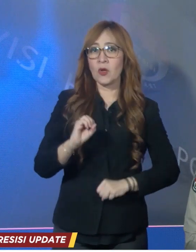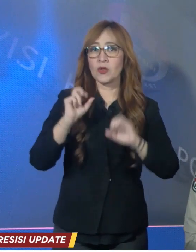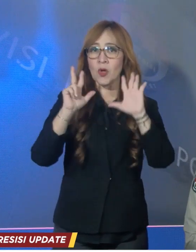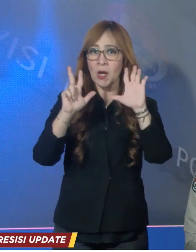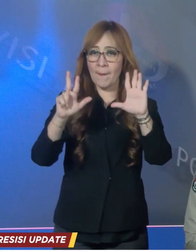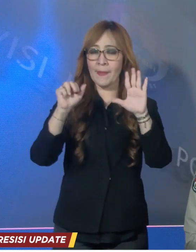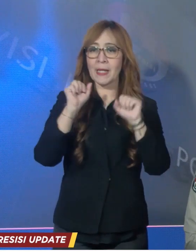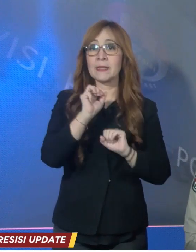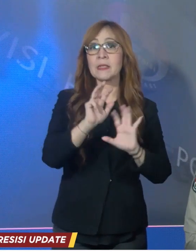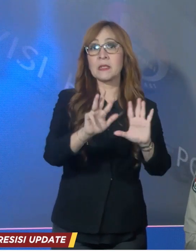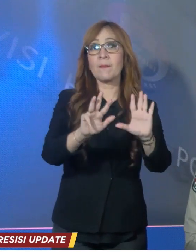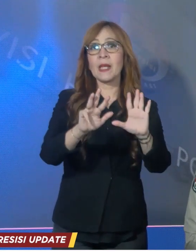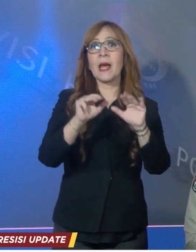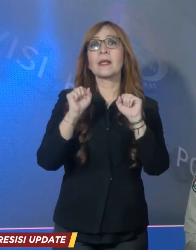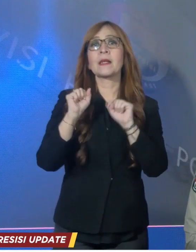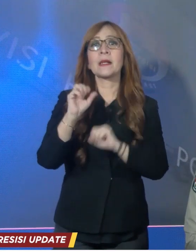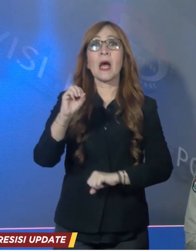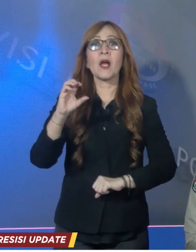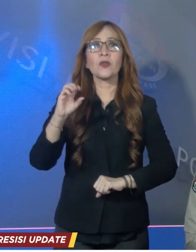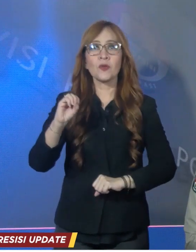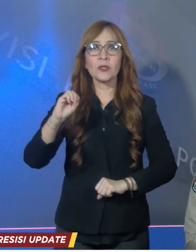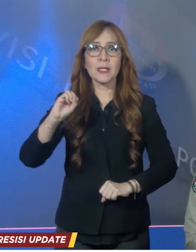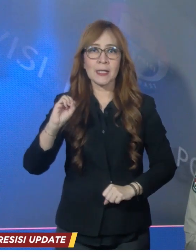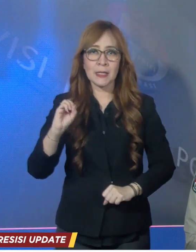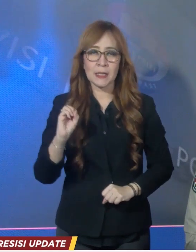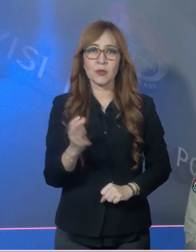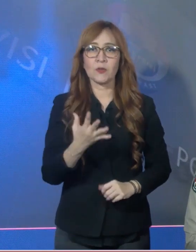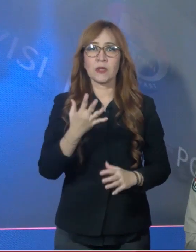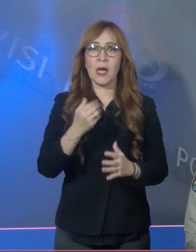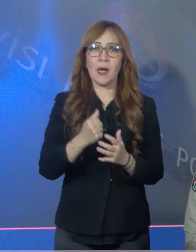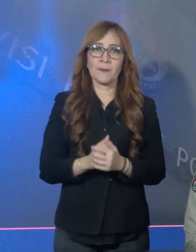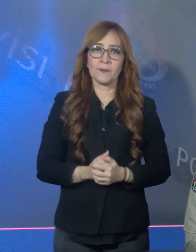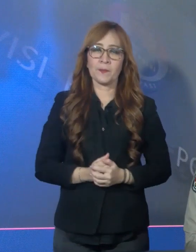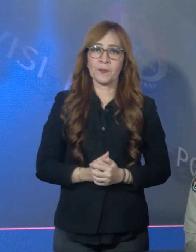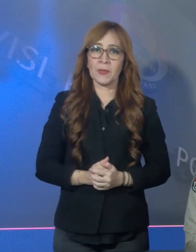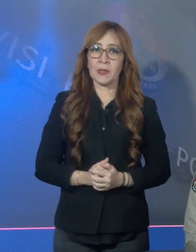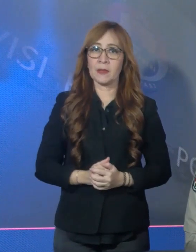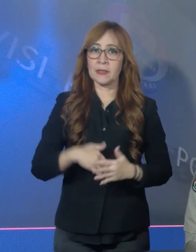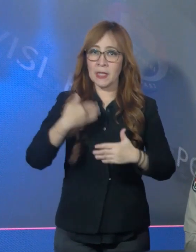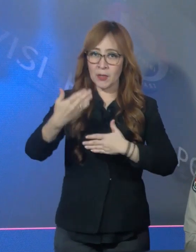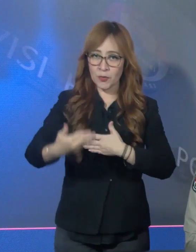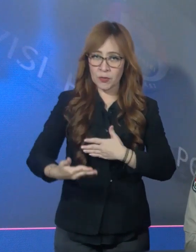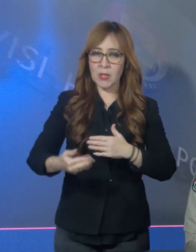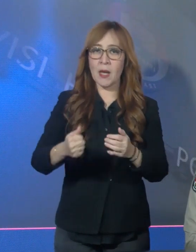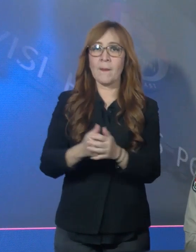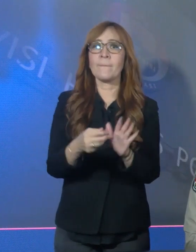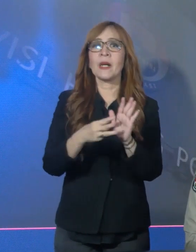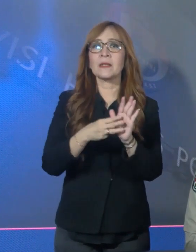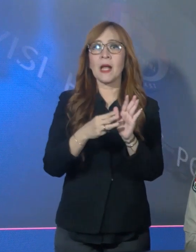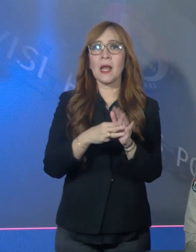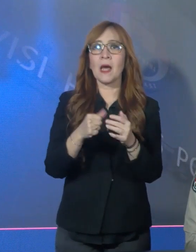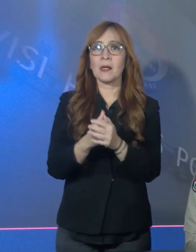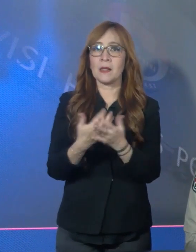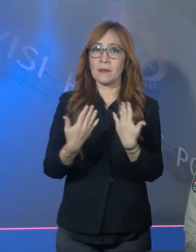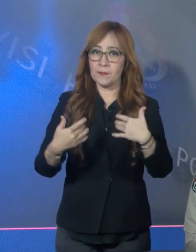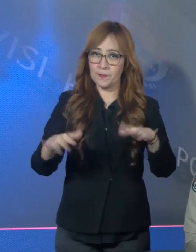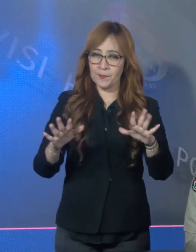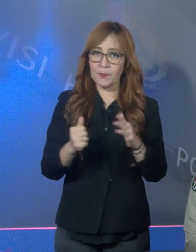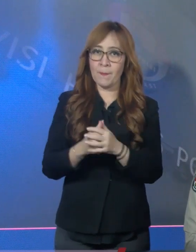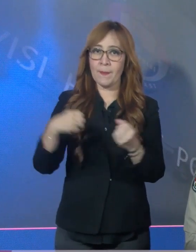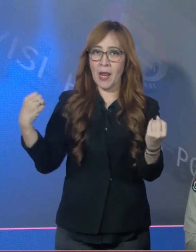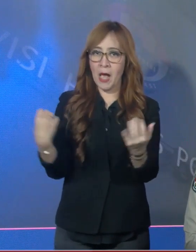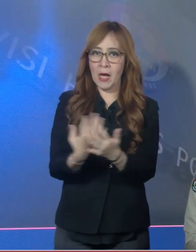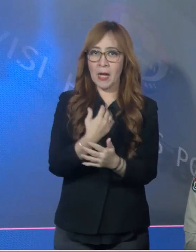808.900.000 rupiah. Selanjutnya terkait dengan penanganan